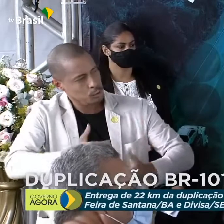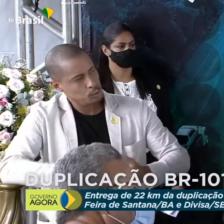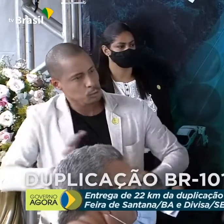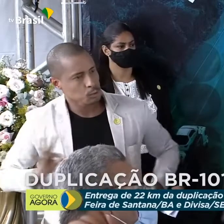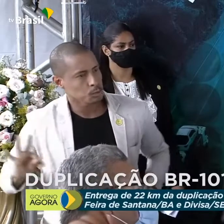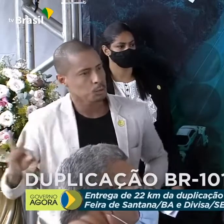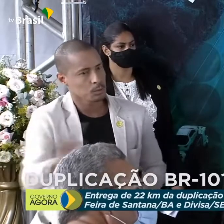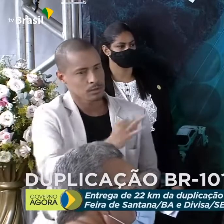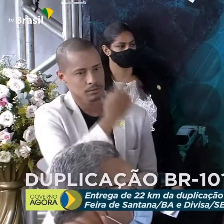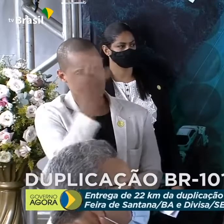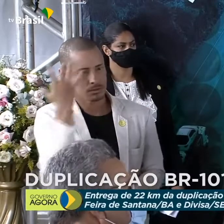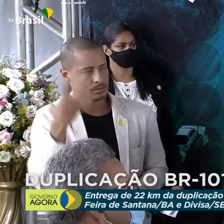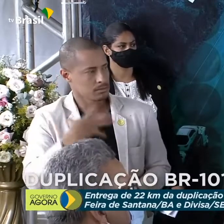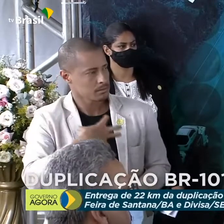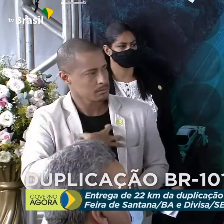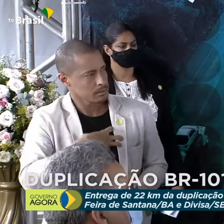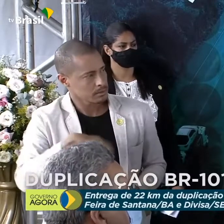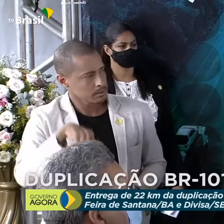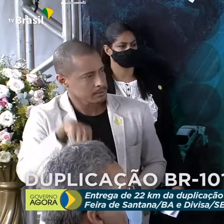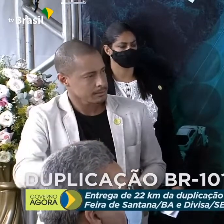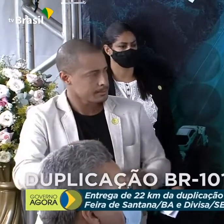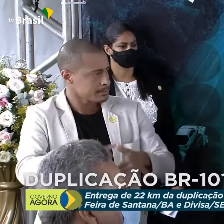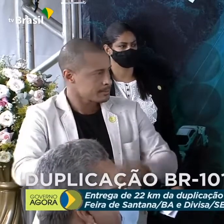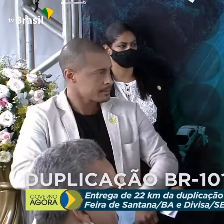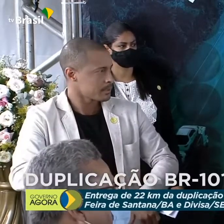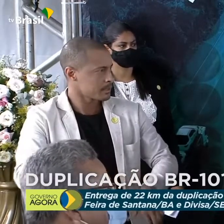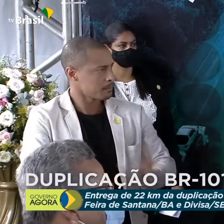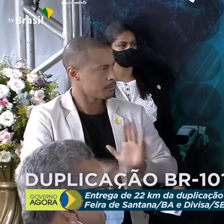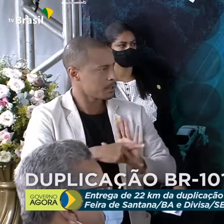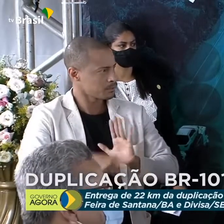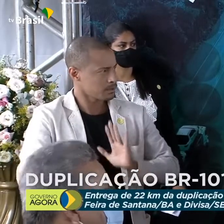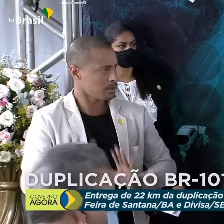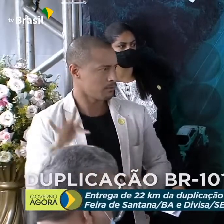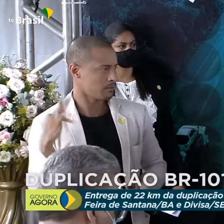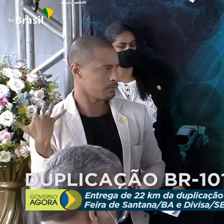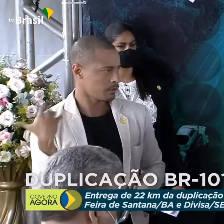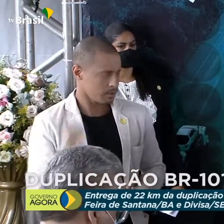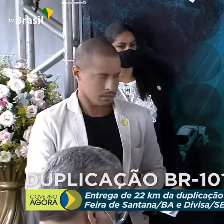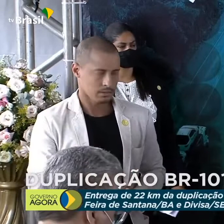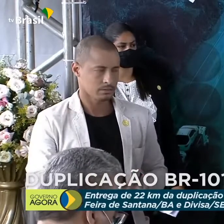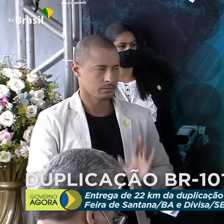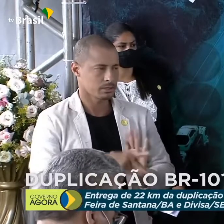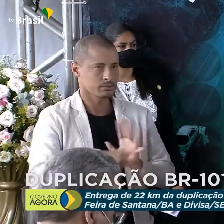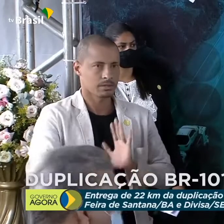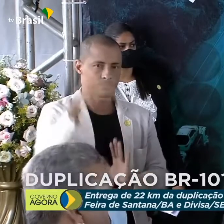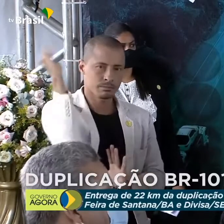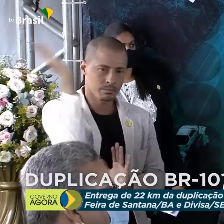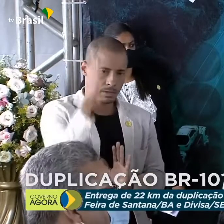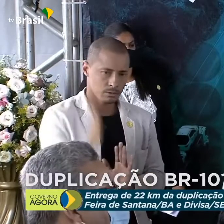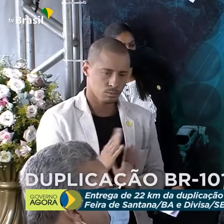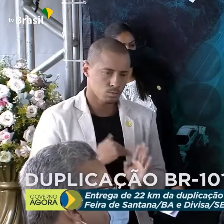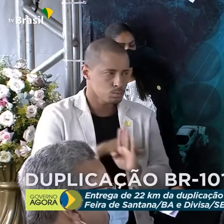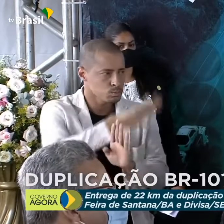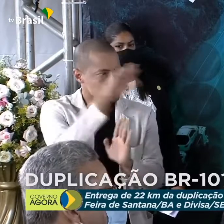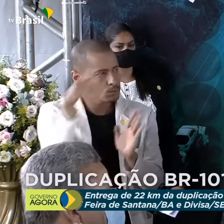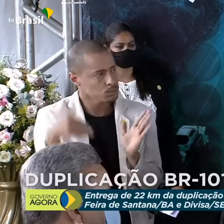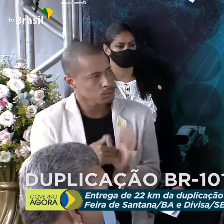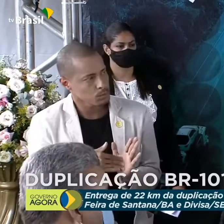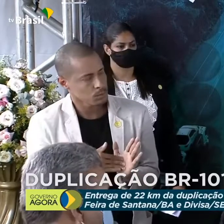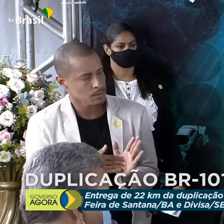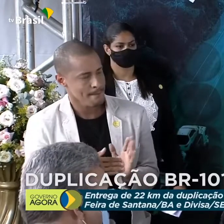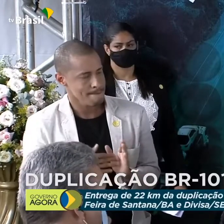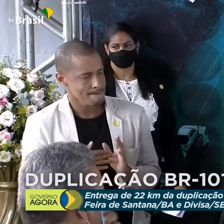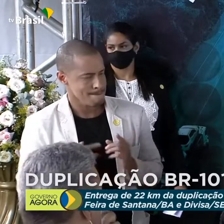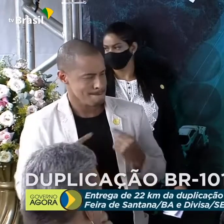povo da Bahia, por uma obra, presidente, que não é de Feira de Santana, por uma obra que é do Brasil, para uma obra que ataca